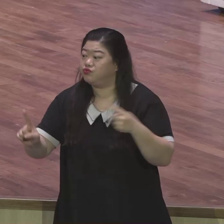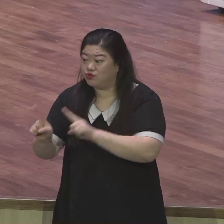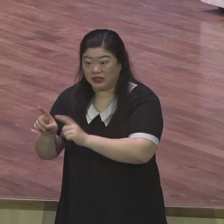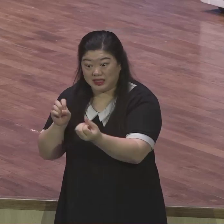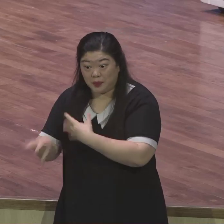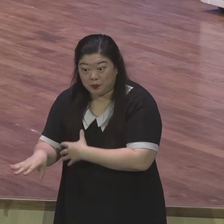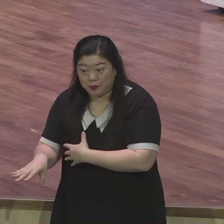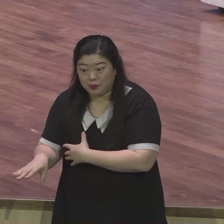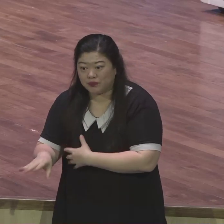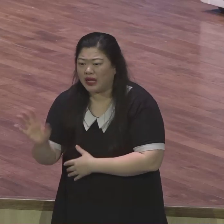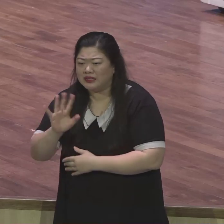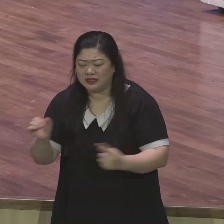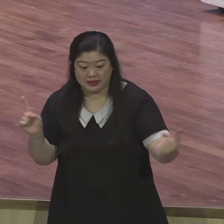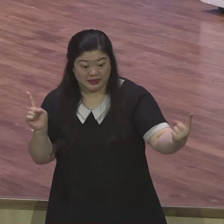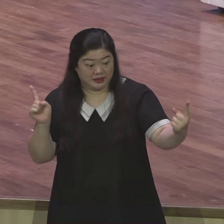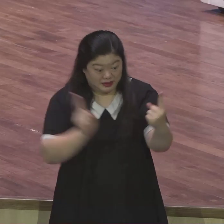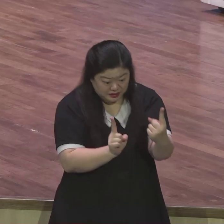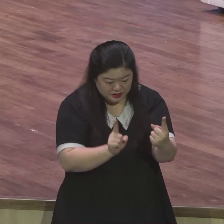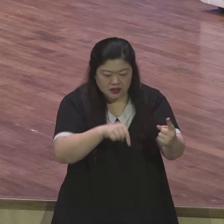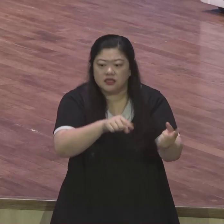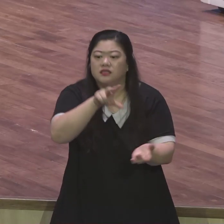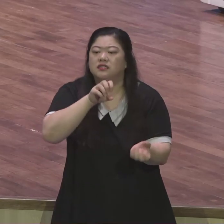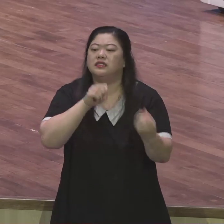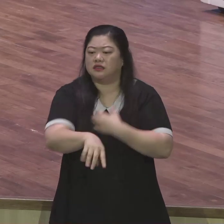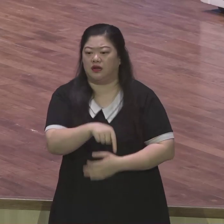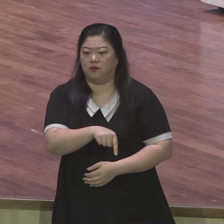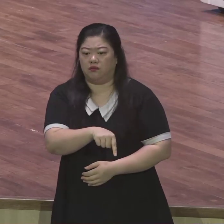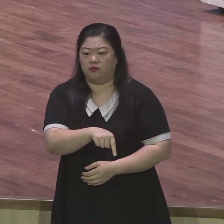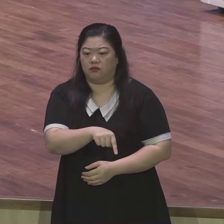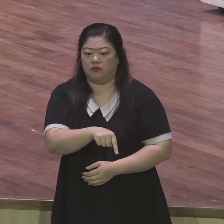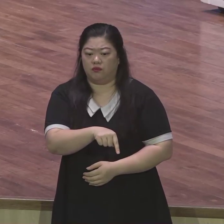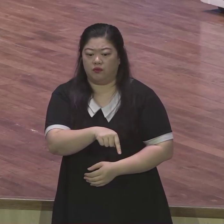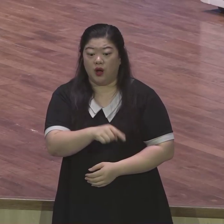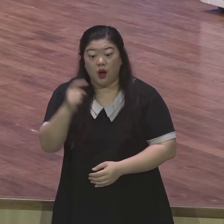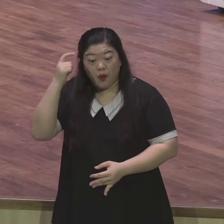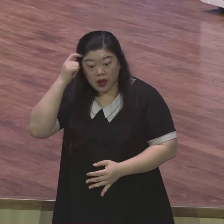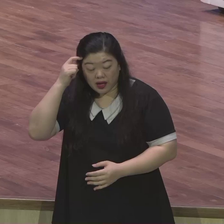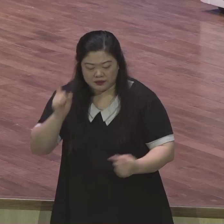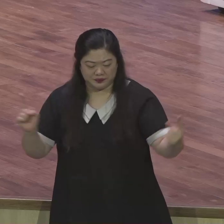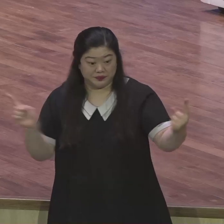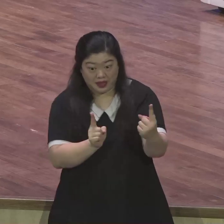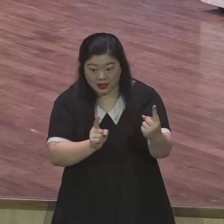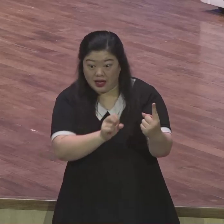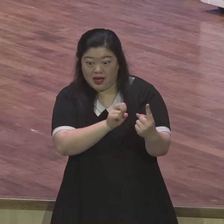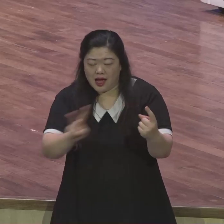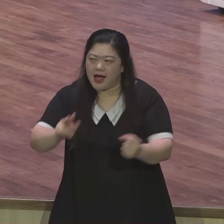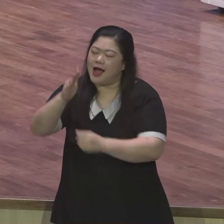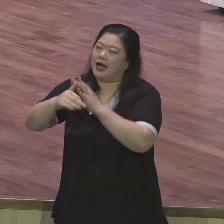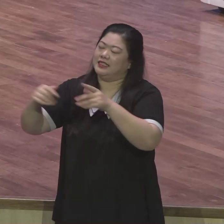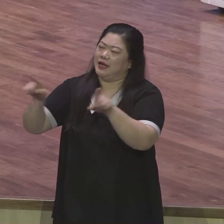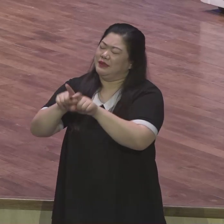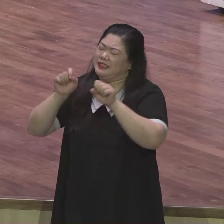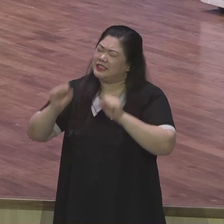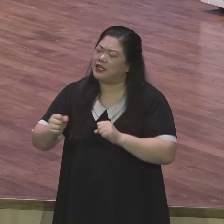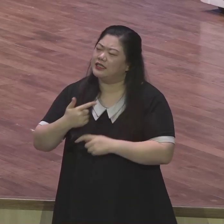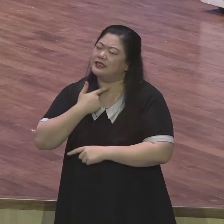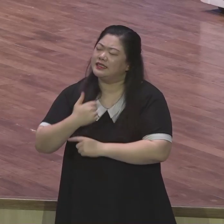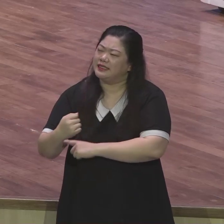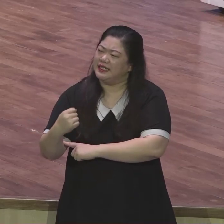문제 앞에 선 게 응답이에요 그래야 평상시에 인만회를 누리며 체험한 하나님의 능력을 확인할